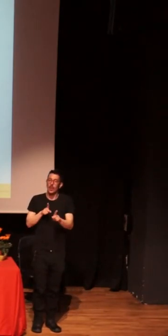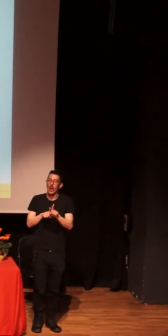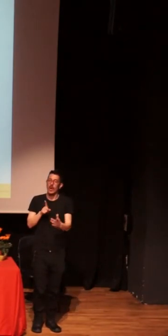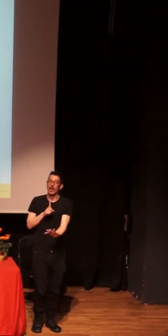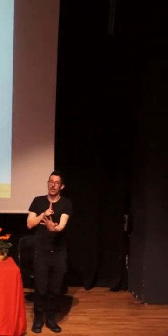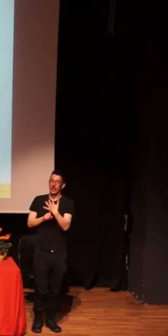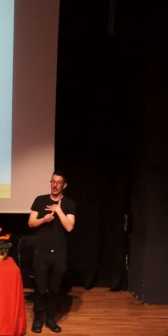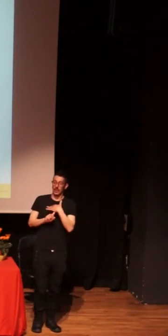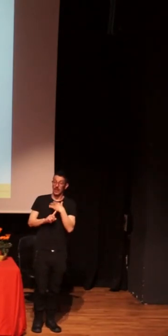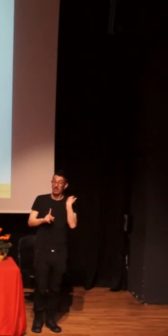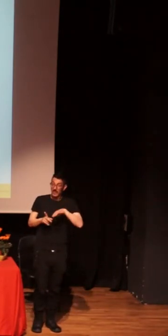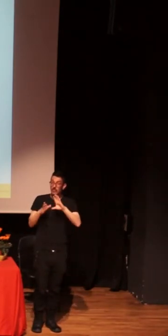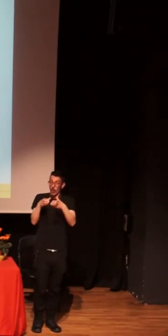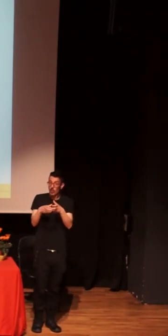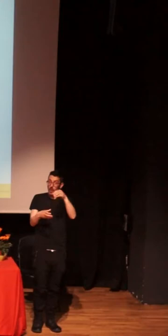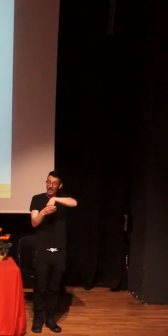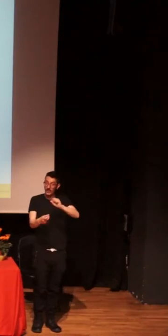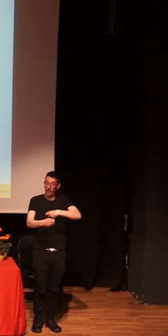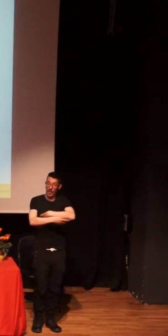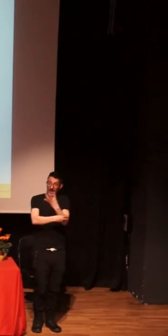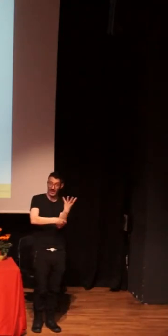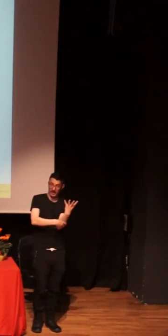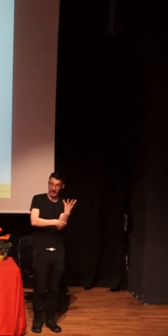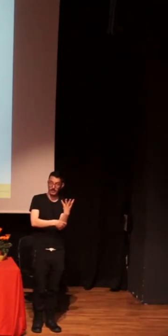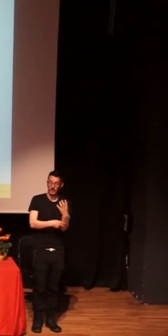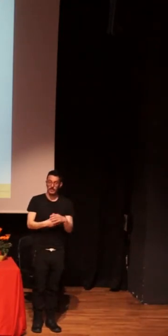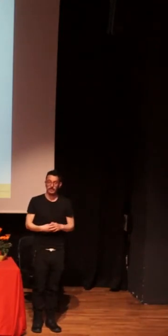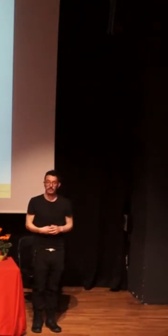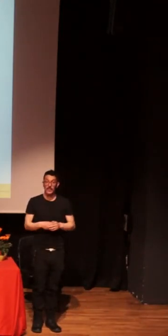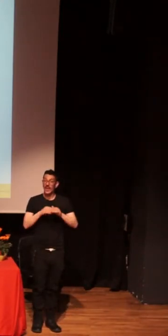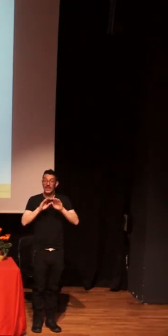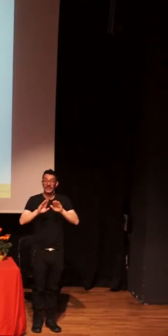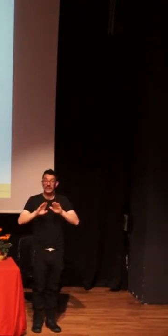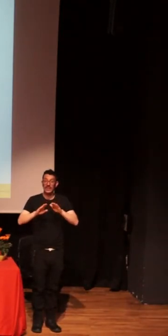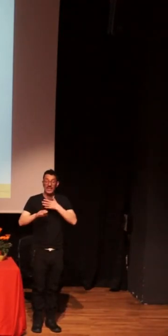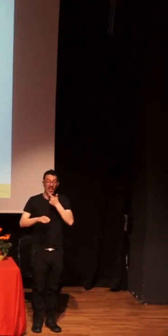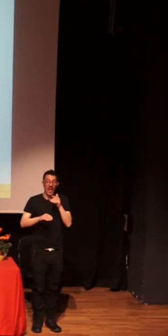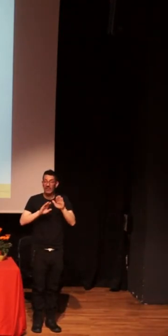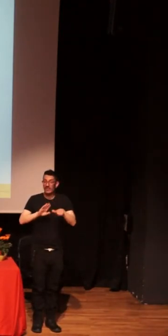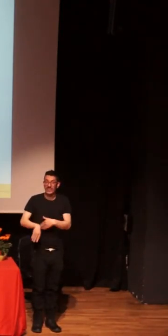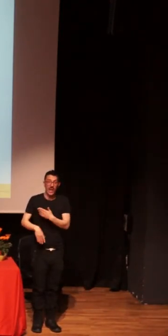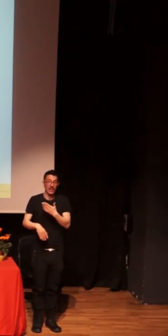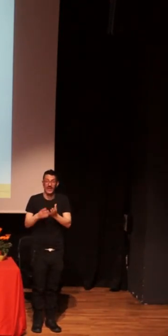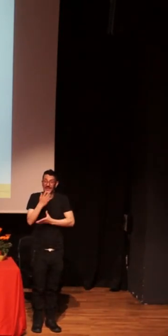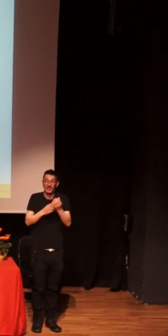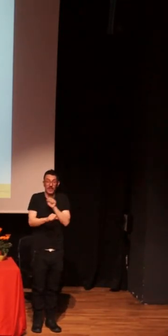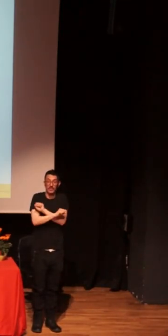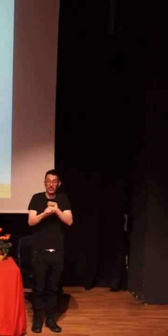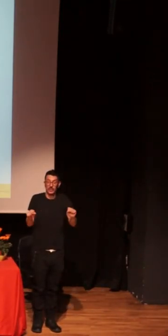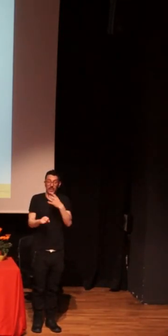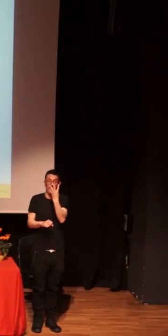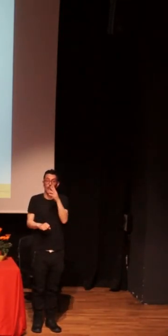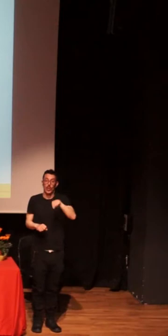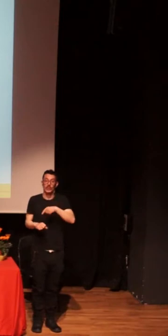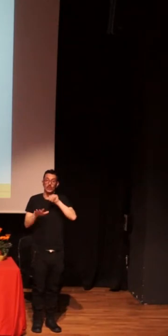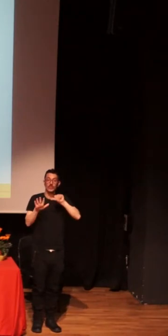Y algo para que veamos que nadie nos escapamos de esto, es que el 4,6% de las personas que decían haberse sentido discriminadas